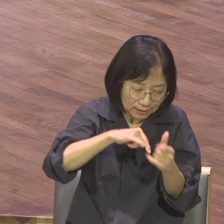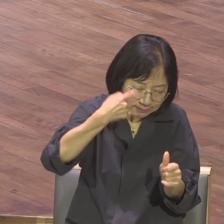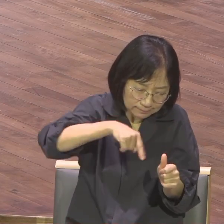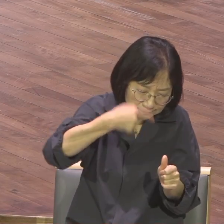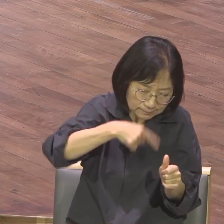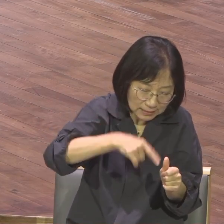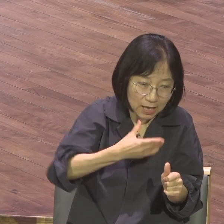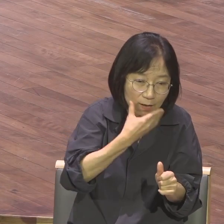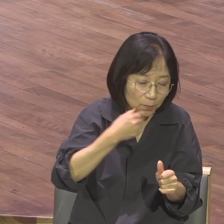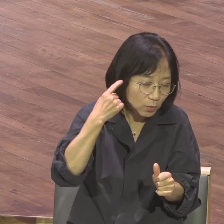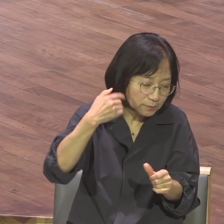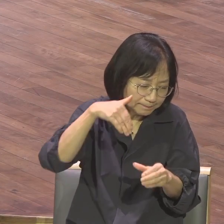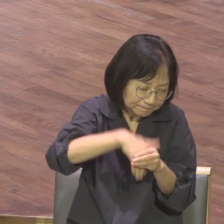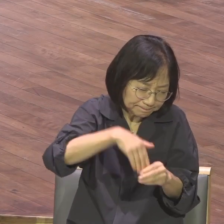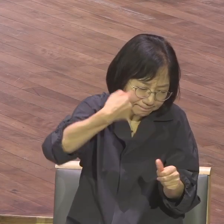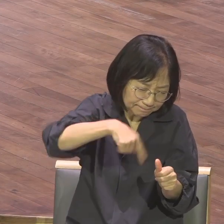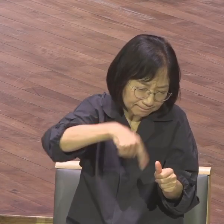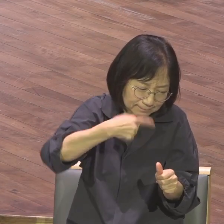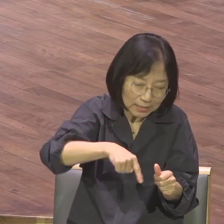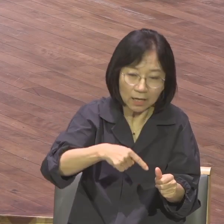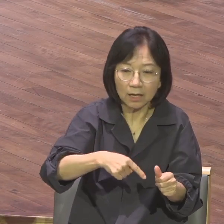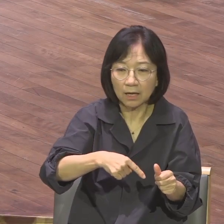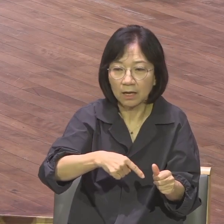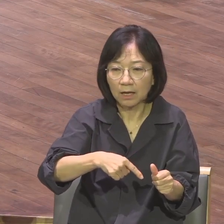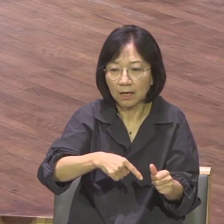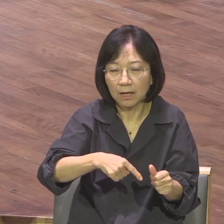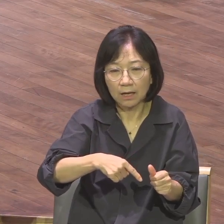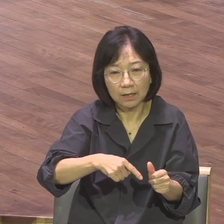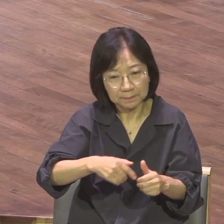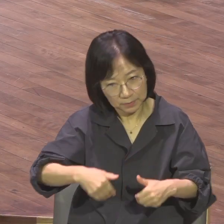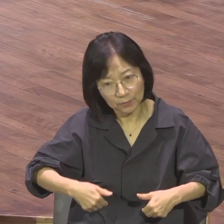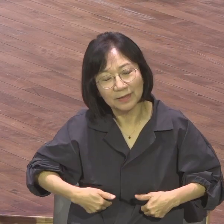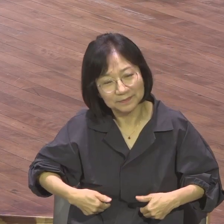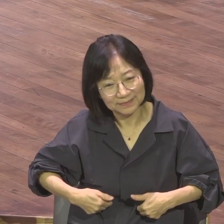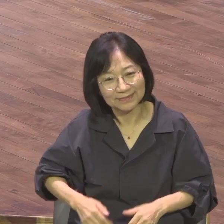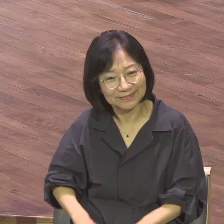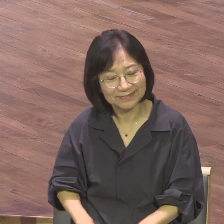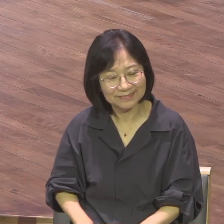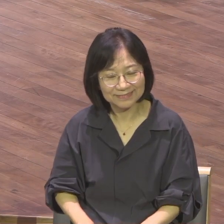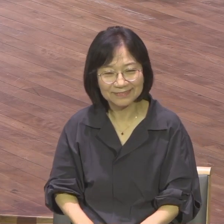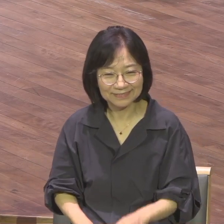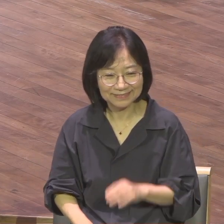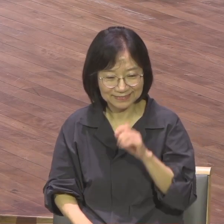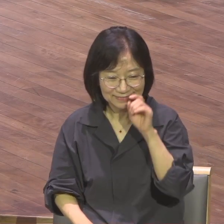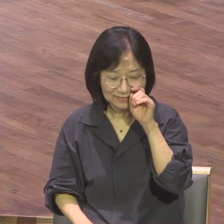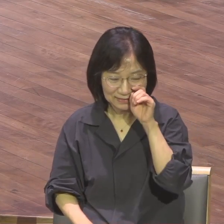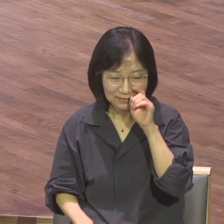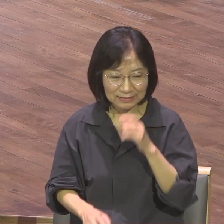언약의 가정이 일어날 때에 나와 우리의 시대를 넘어서서 이 복음 운동이